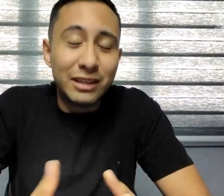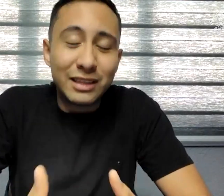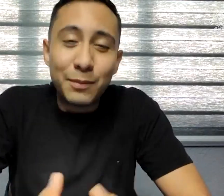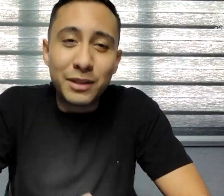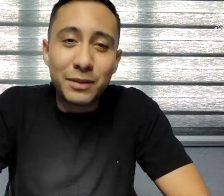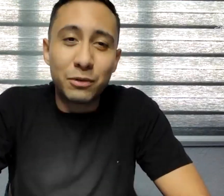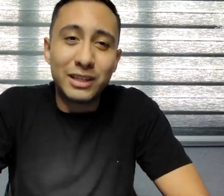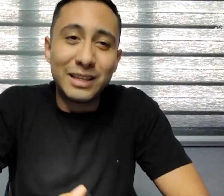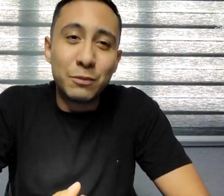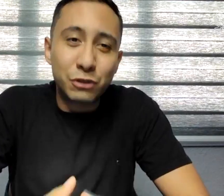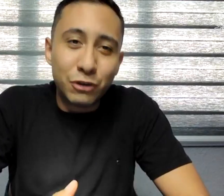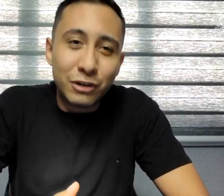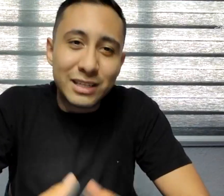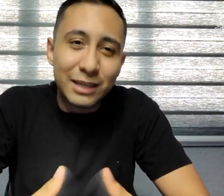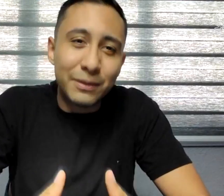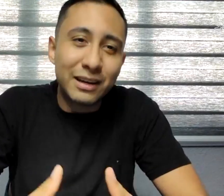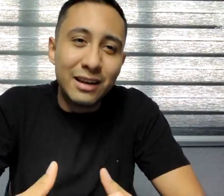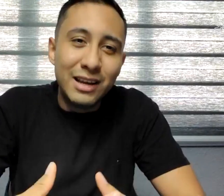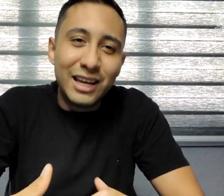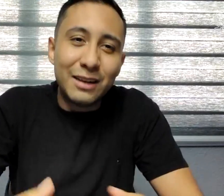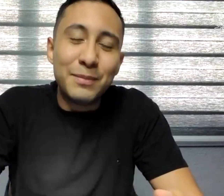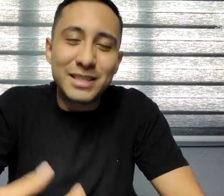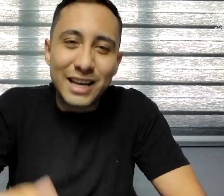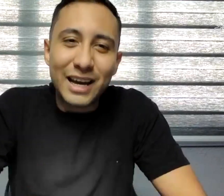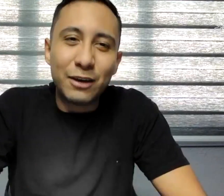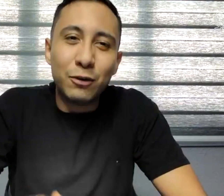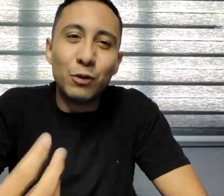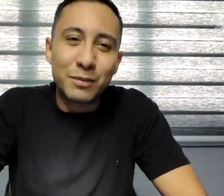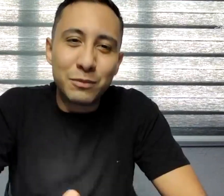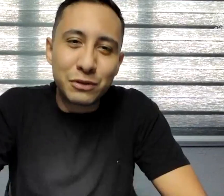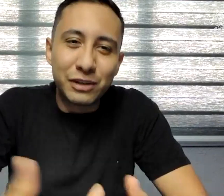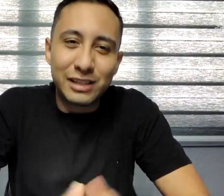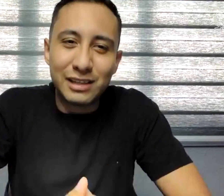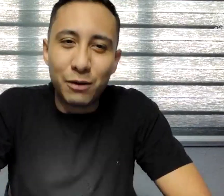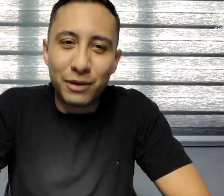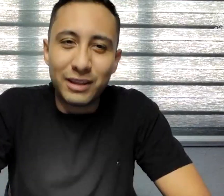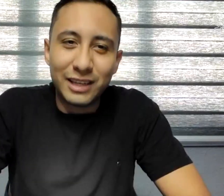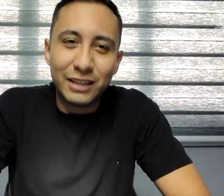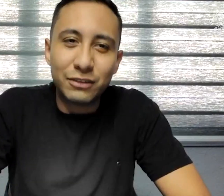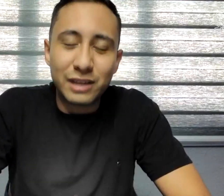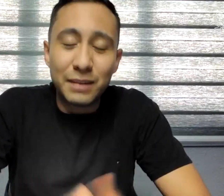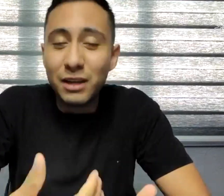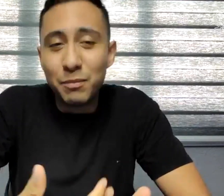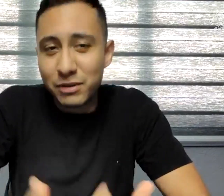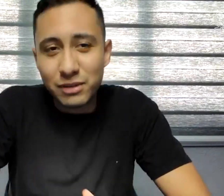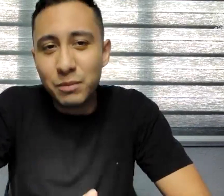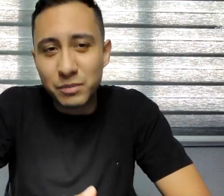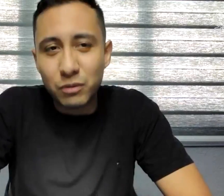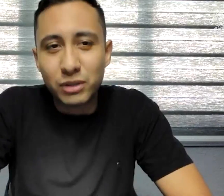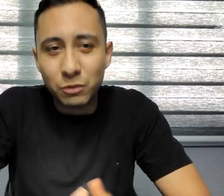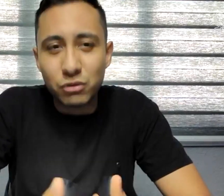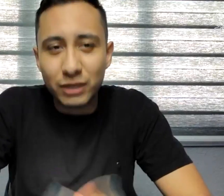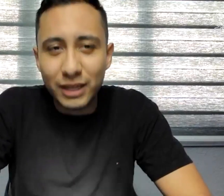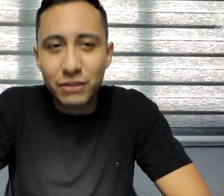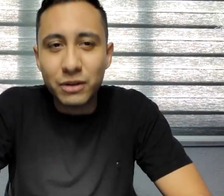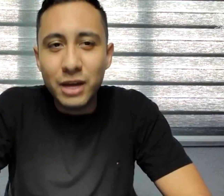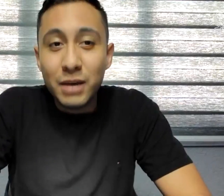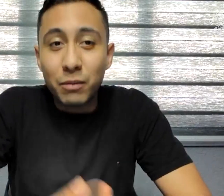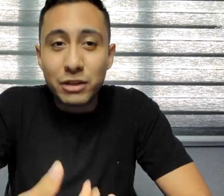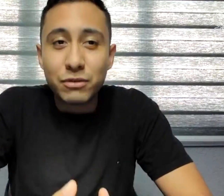intérprete porque te emocionas al ver el mensaje o lo hermoso que es la obra de teatro a mí en lo personal pues me gusta mucho el teatro por eso